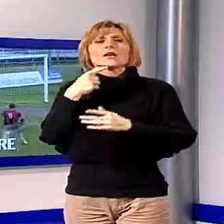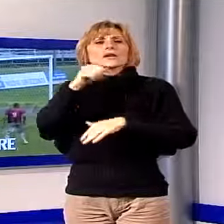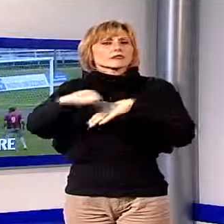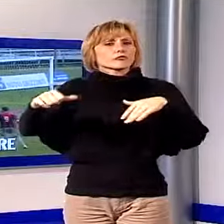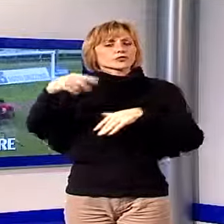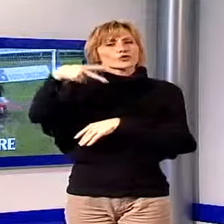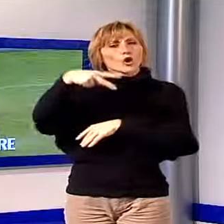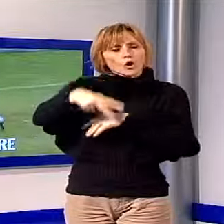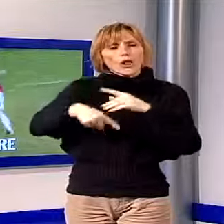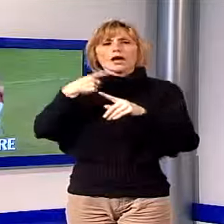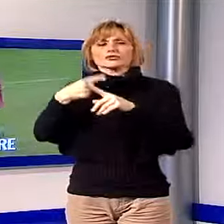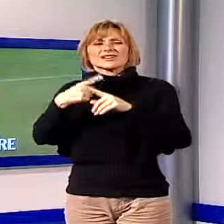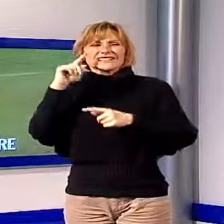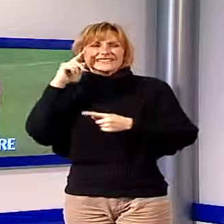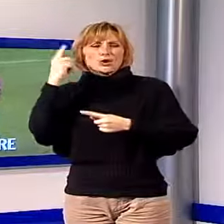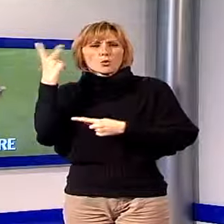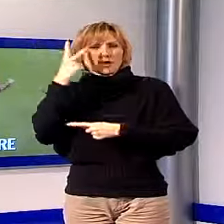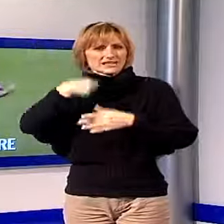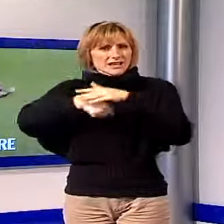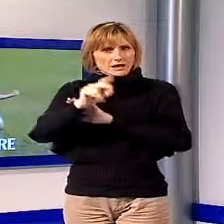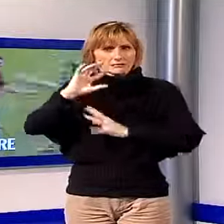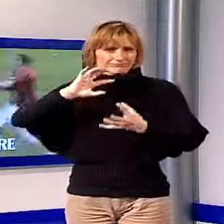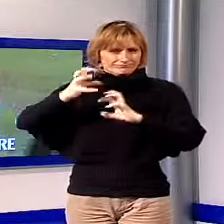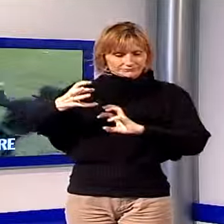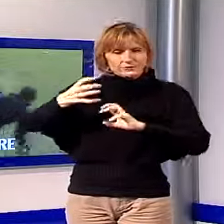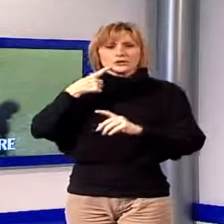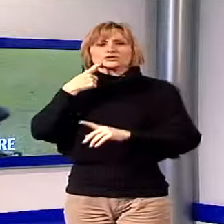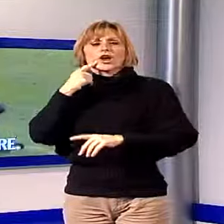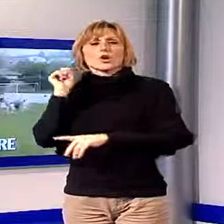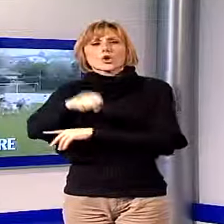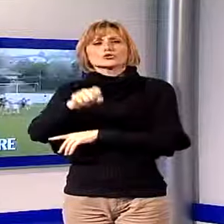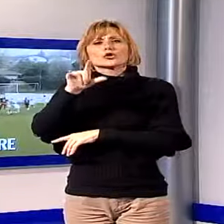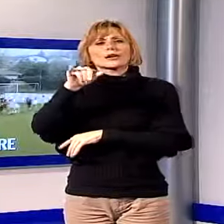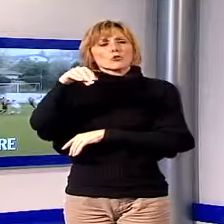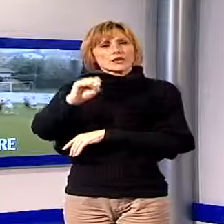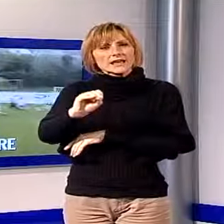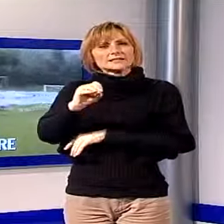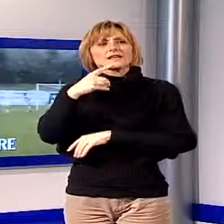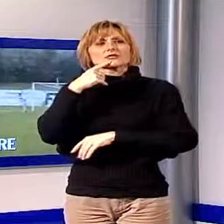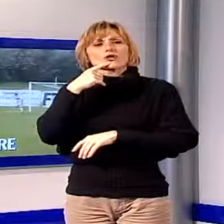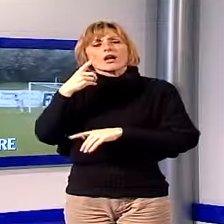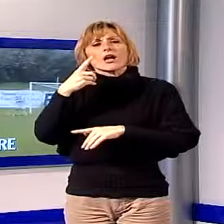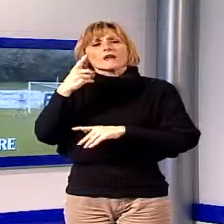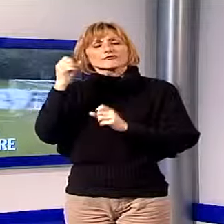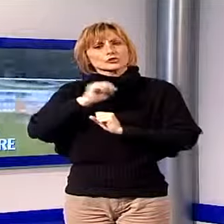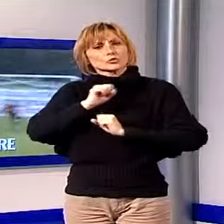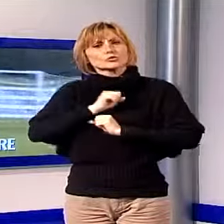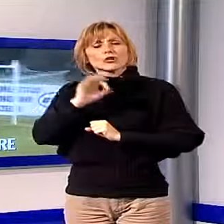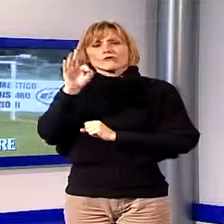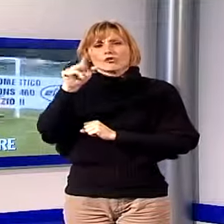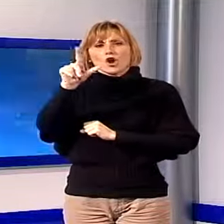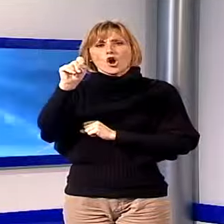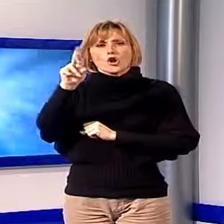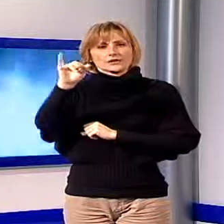complicano la situazione della Lucchese a centro campo contro Limolese, arretramento di Elia Chianese e fiducia a Floris.